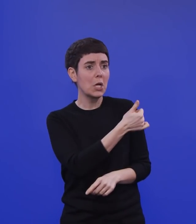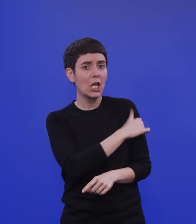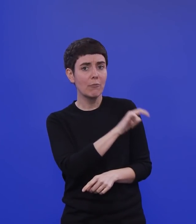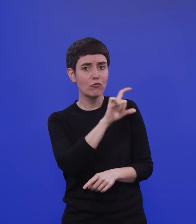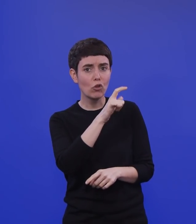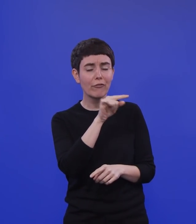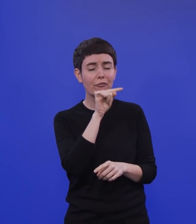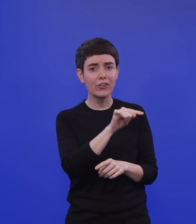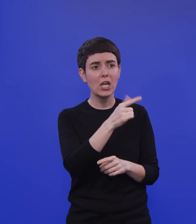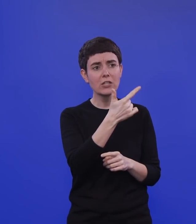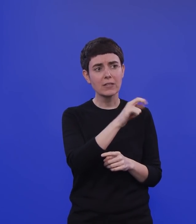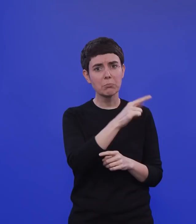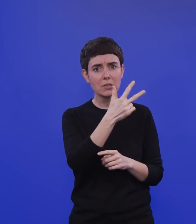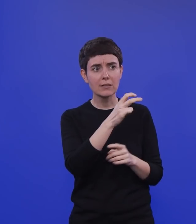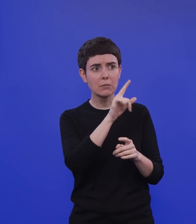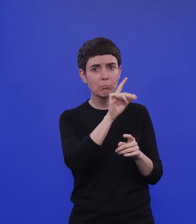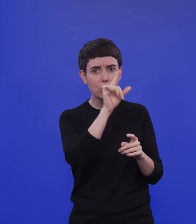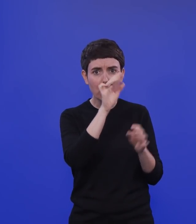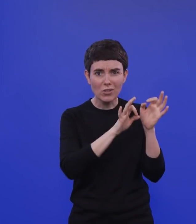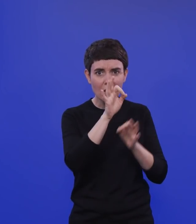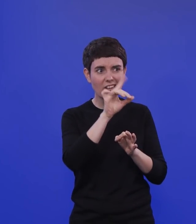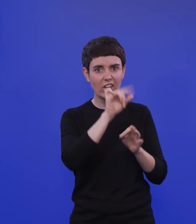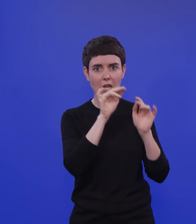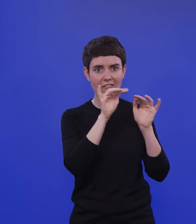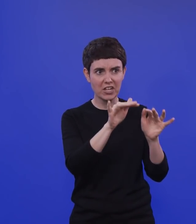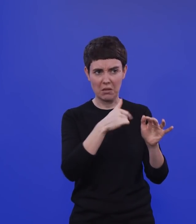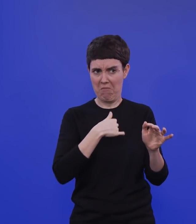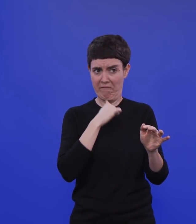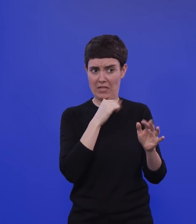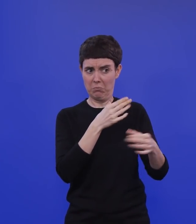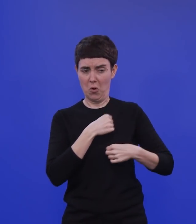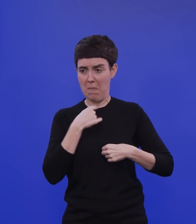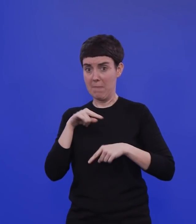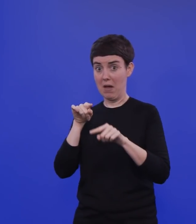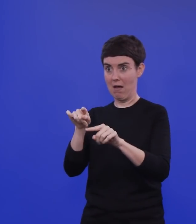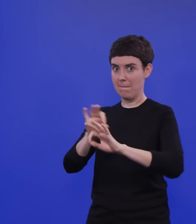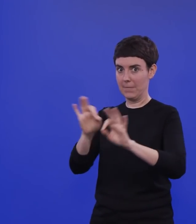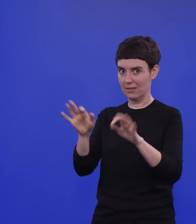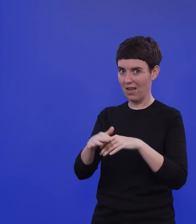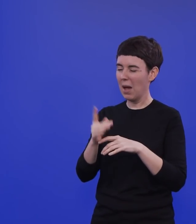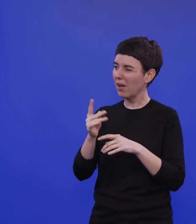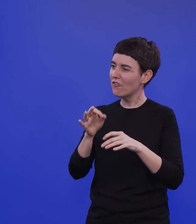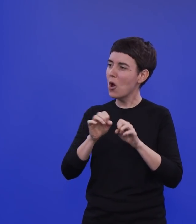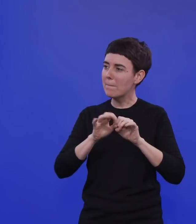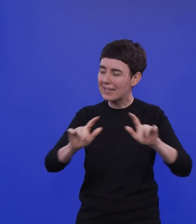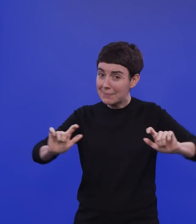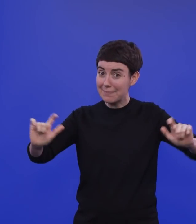das ist der schlechtere Impfstoff, den möchte ich eigentlich gar nicht haben. Macht das in der Pandemiebekämpfung tatsächlich was aus? Weil das sind ja im Prinzip auch nur